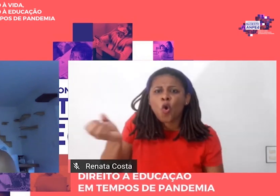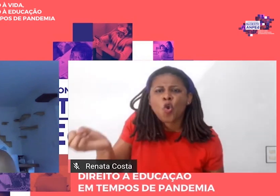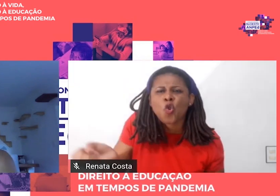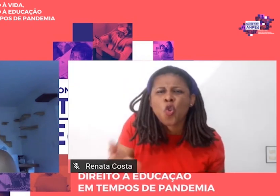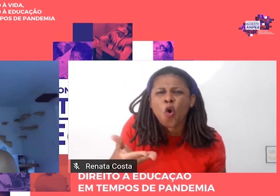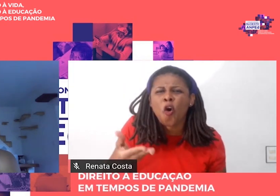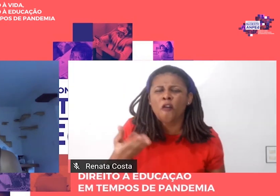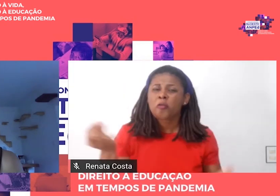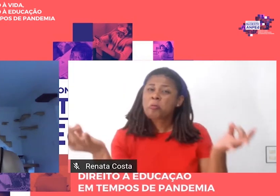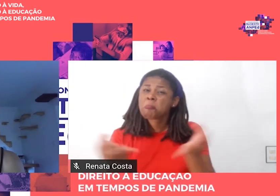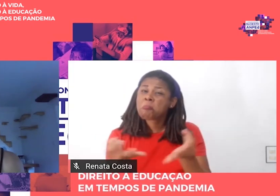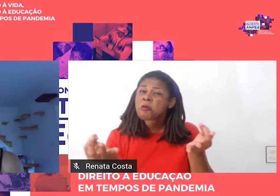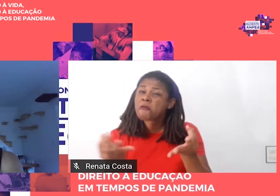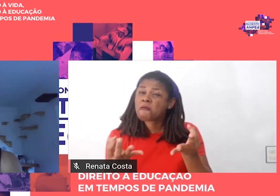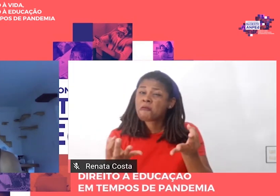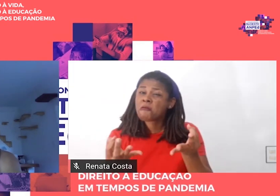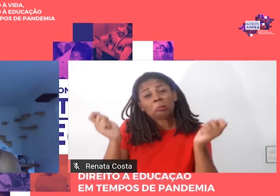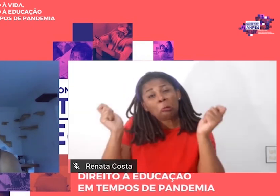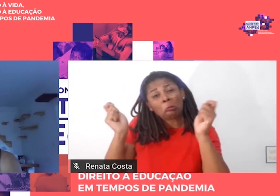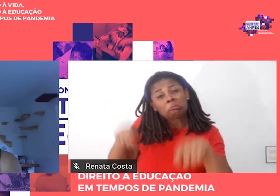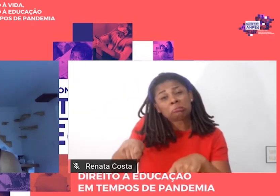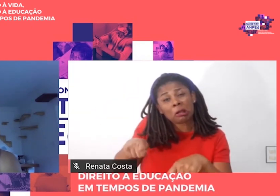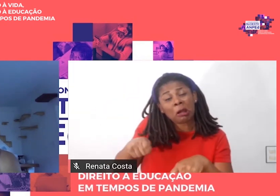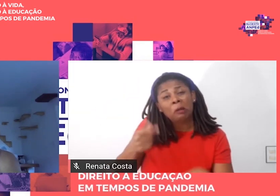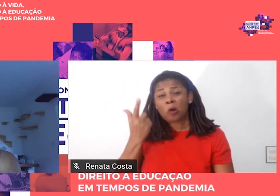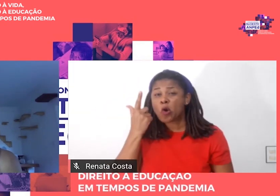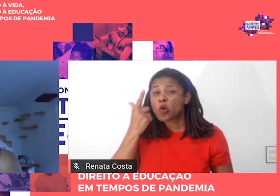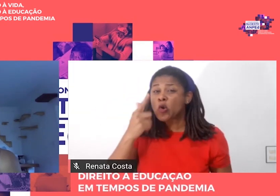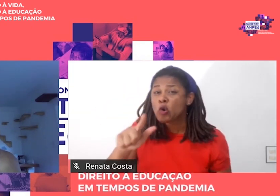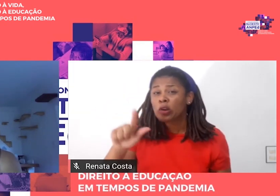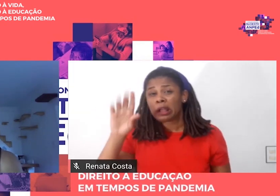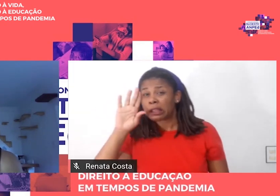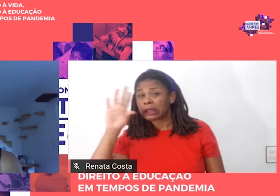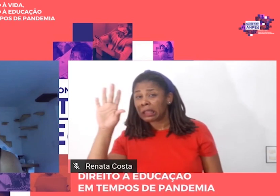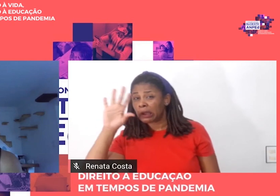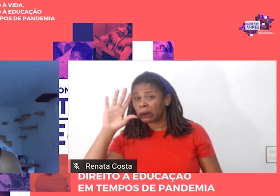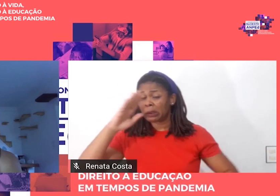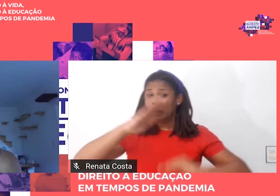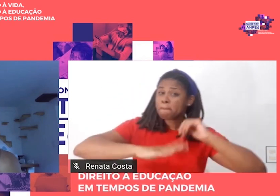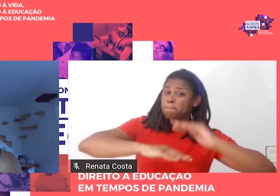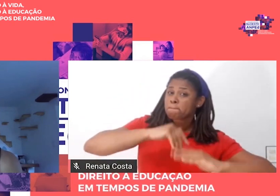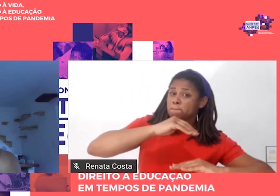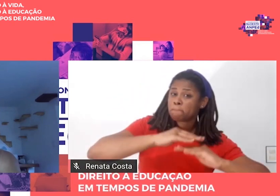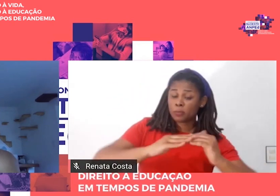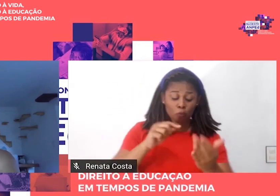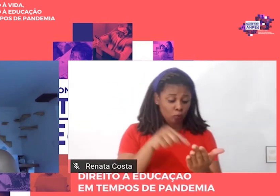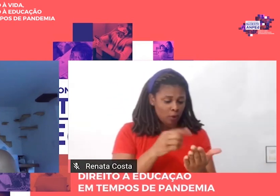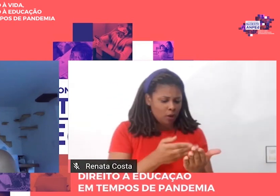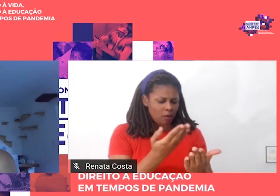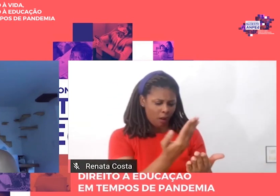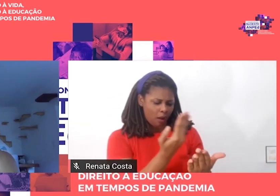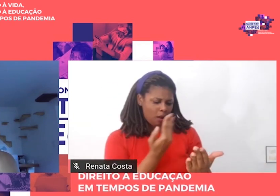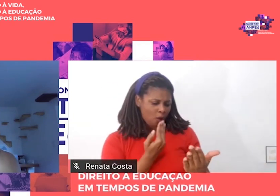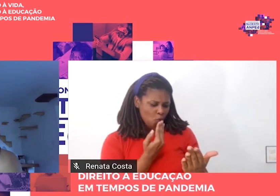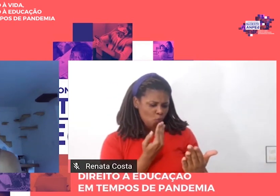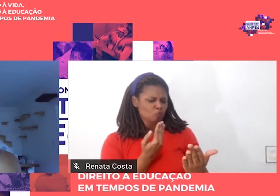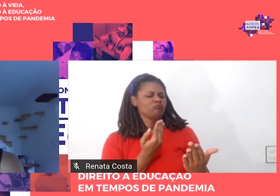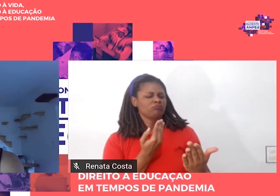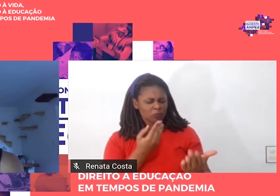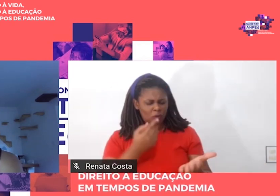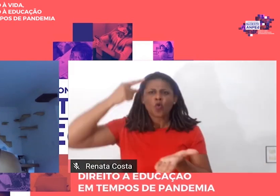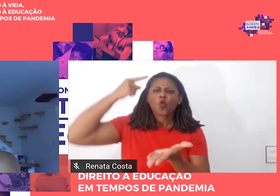e a prática, o livro nos provoca a assumir um compromisso vital para a educação.